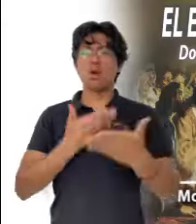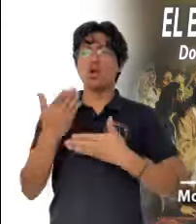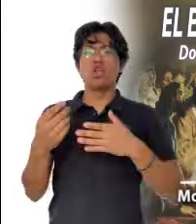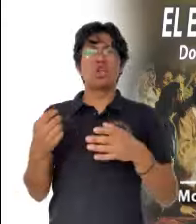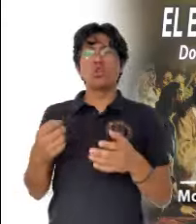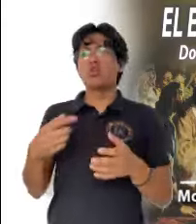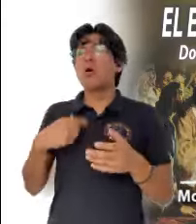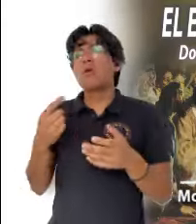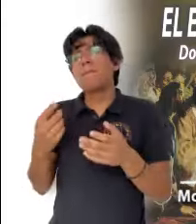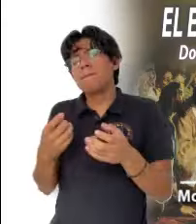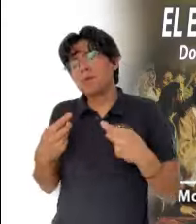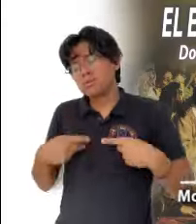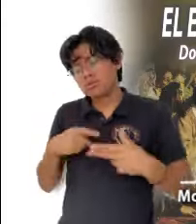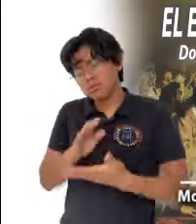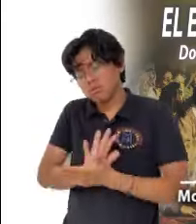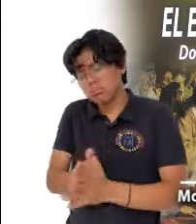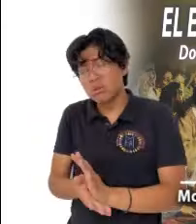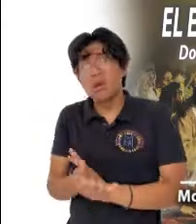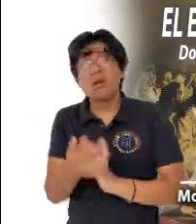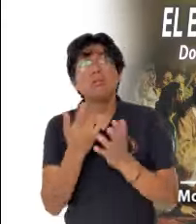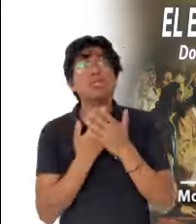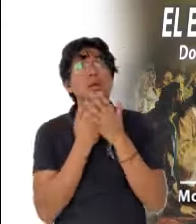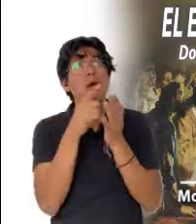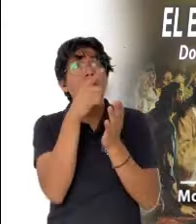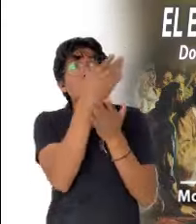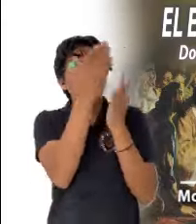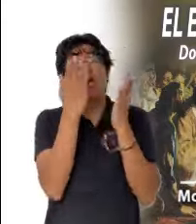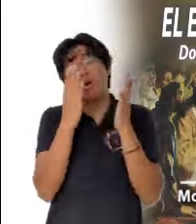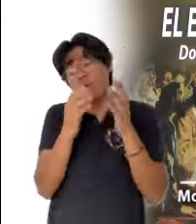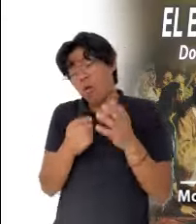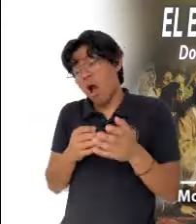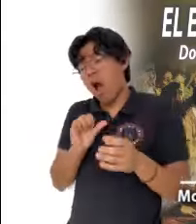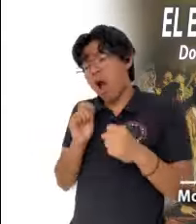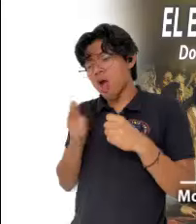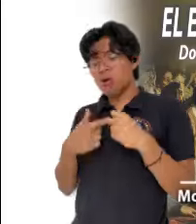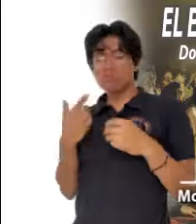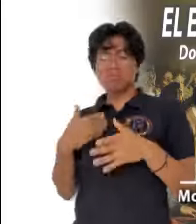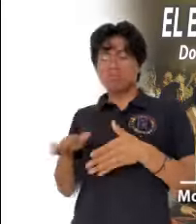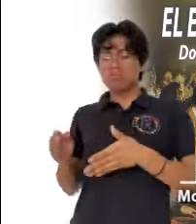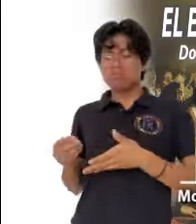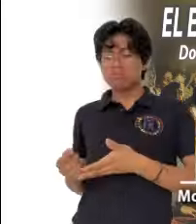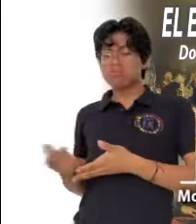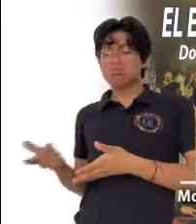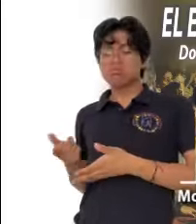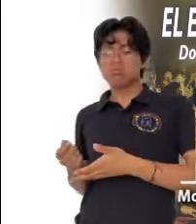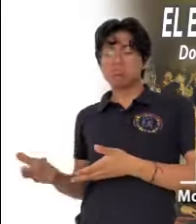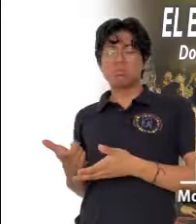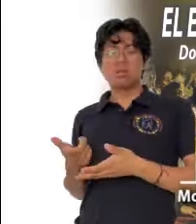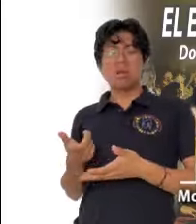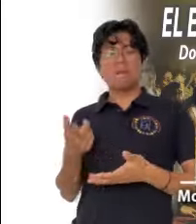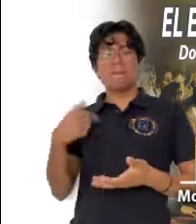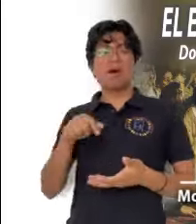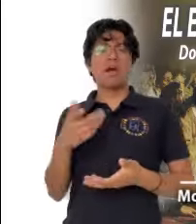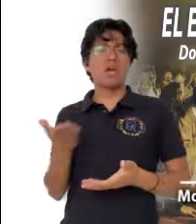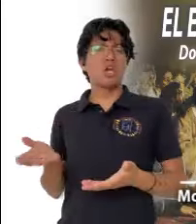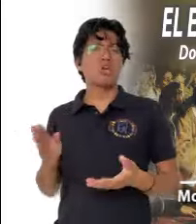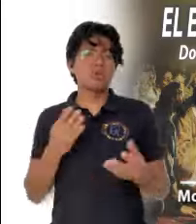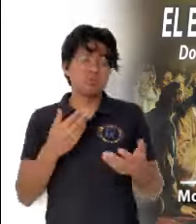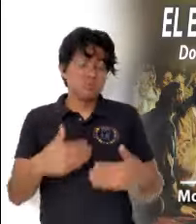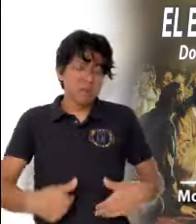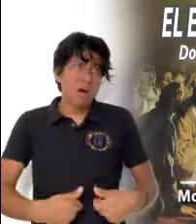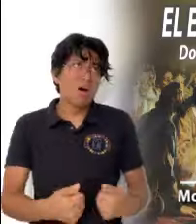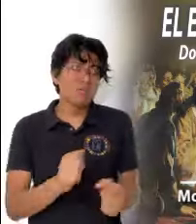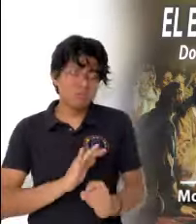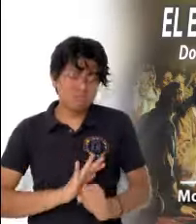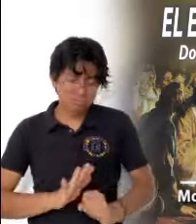de la vida, sin limosneros, sin marginados que tengan que esperar a ver si caen migajas de nuestra mesa para poder